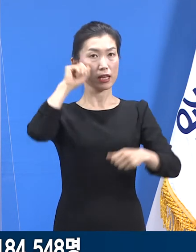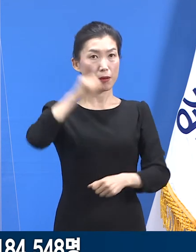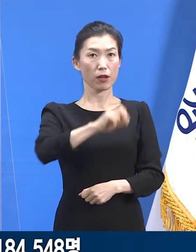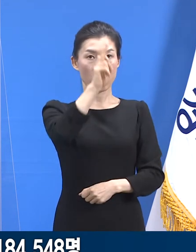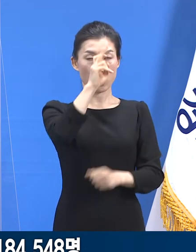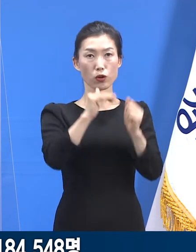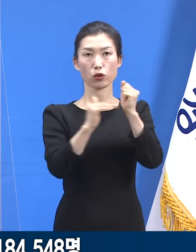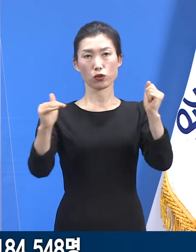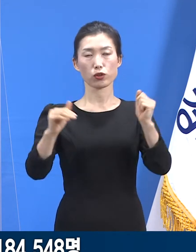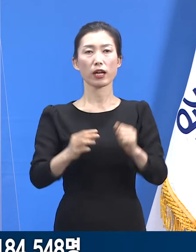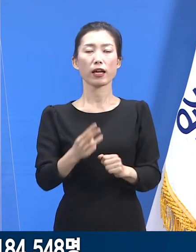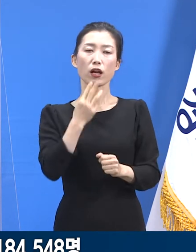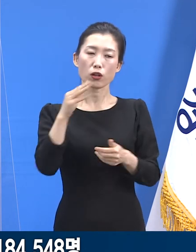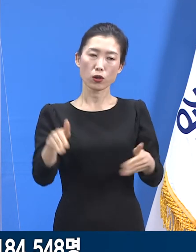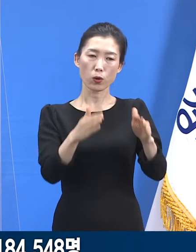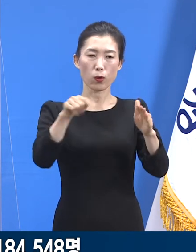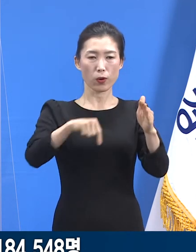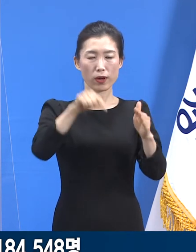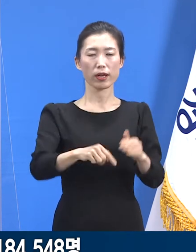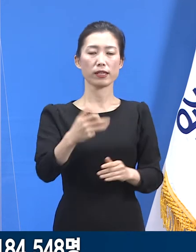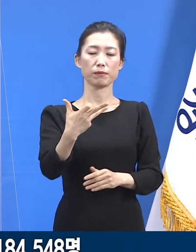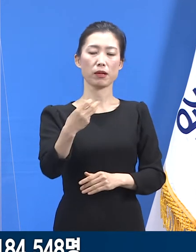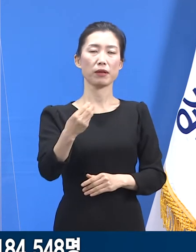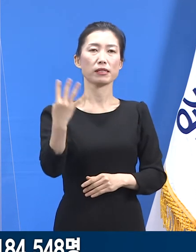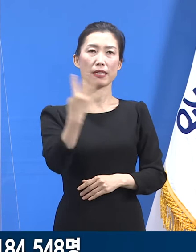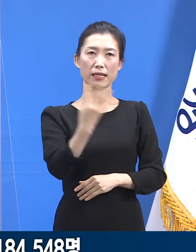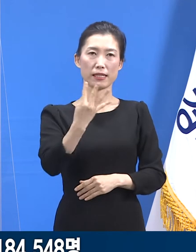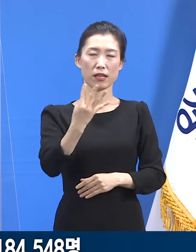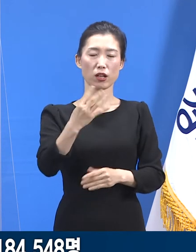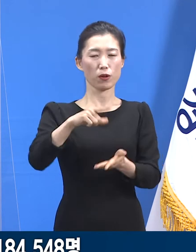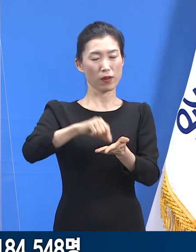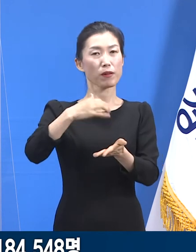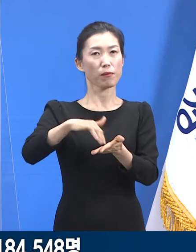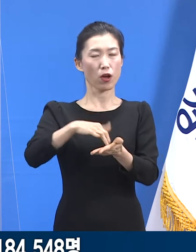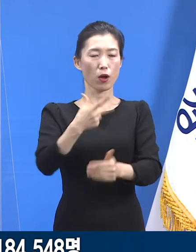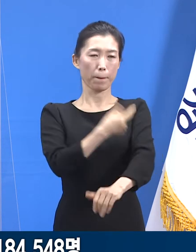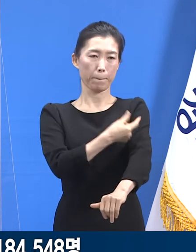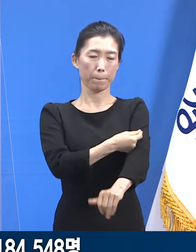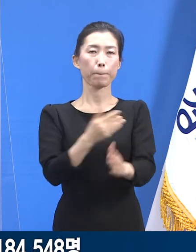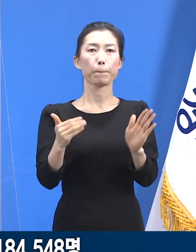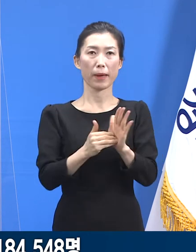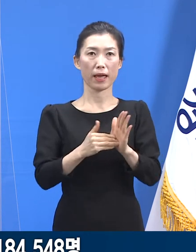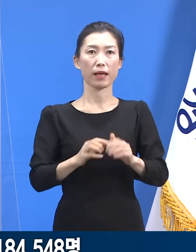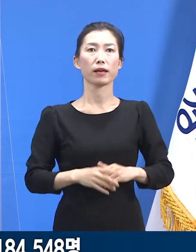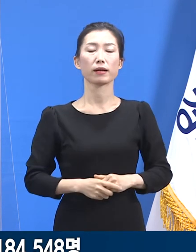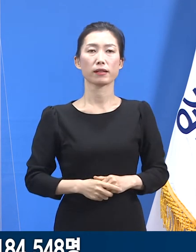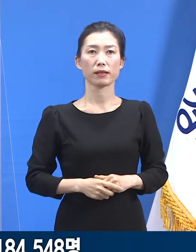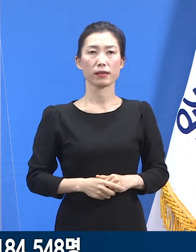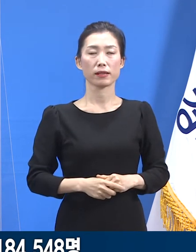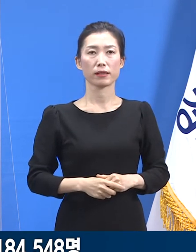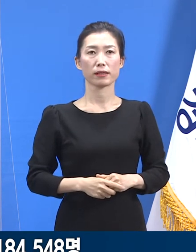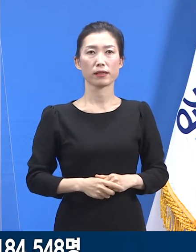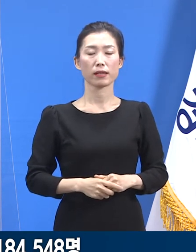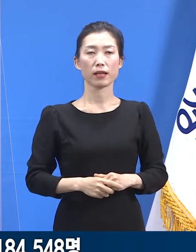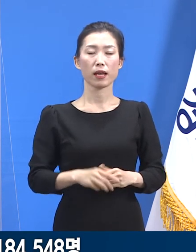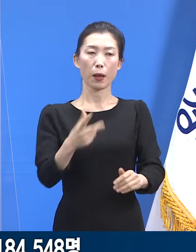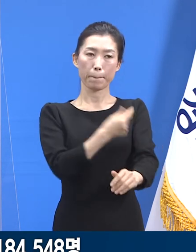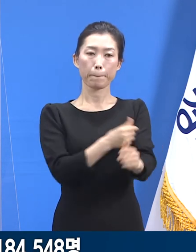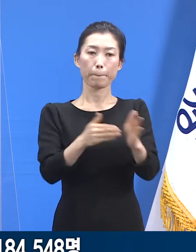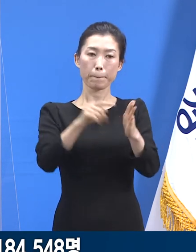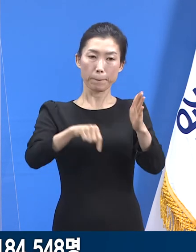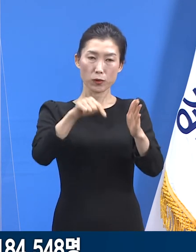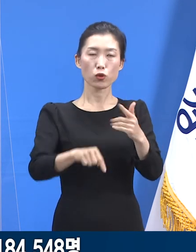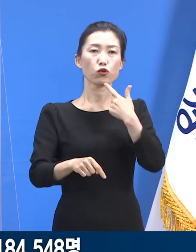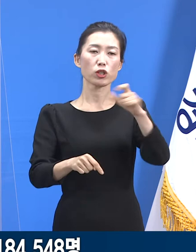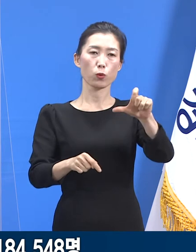경기도에선 18만 4,548명이 접종을 받았습니다. 그 중 65세